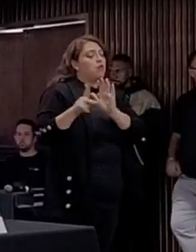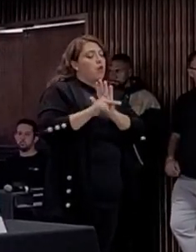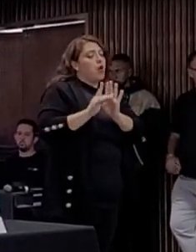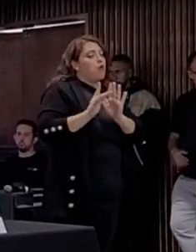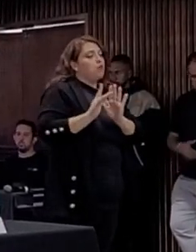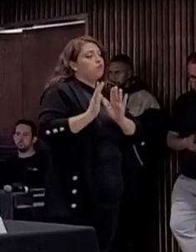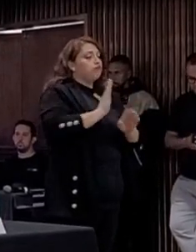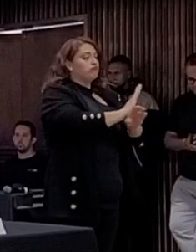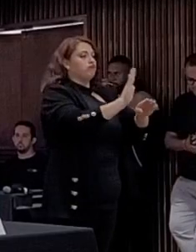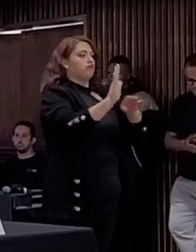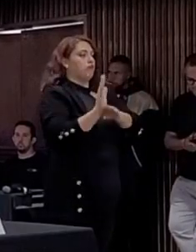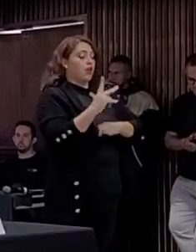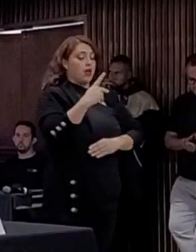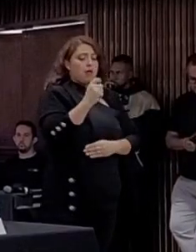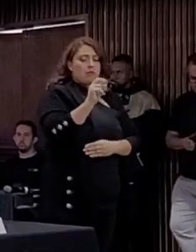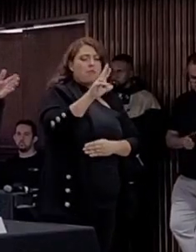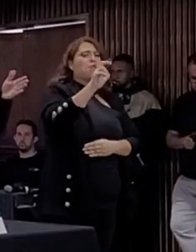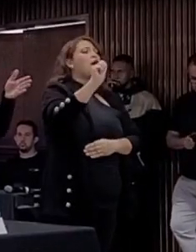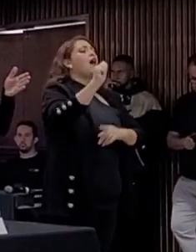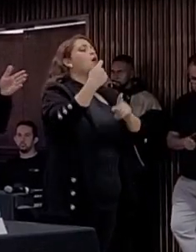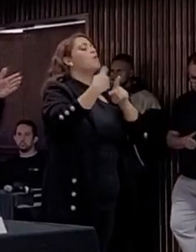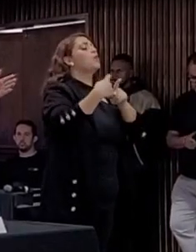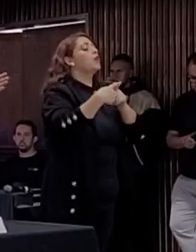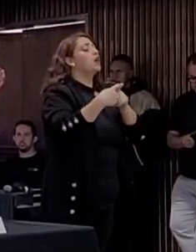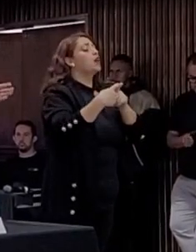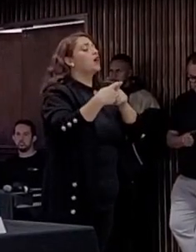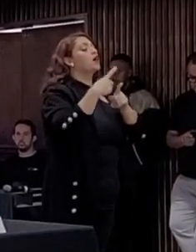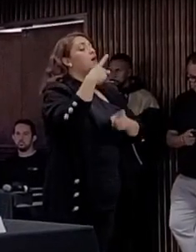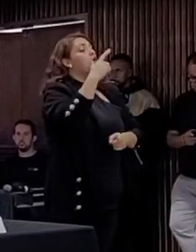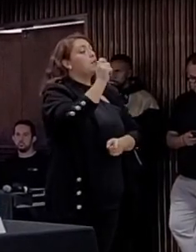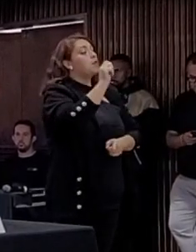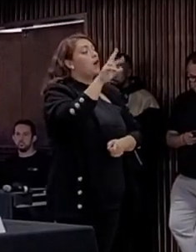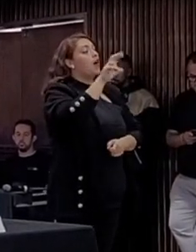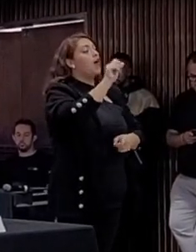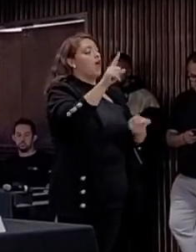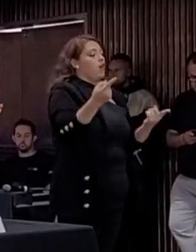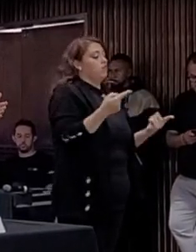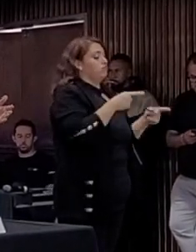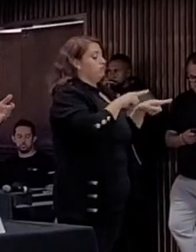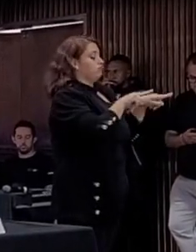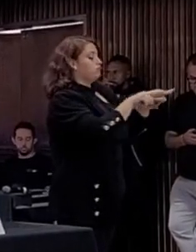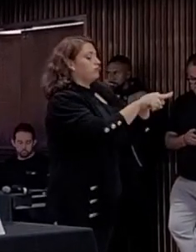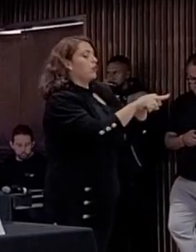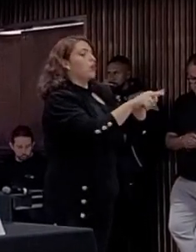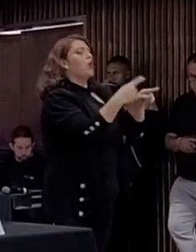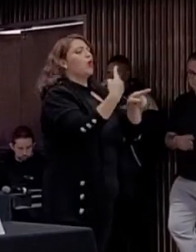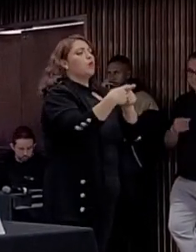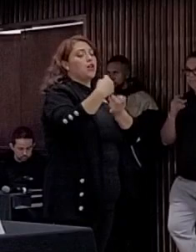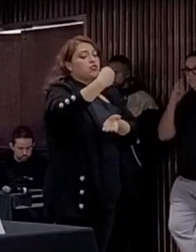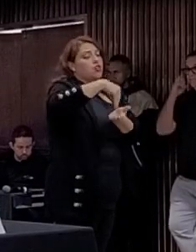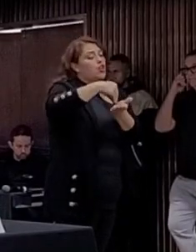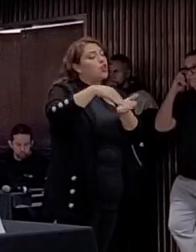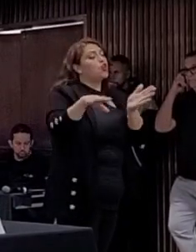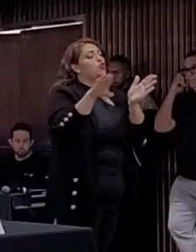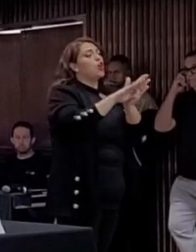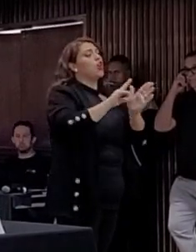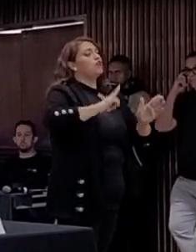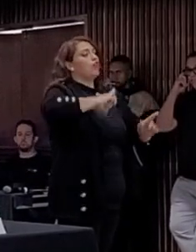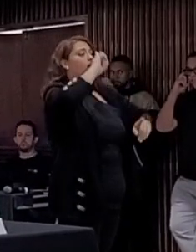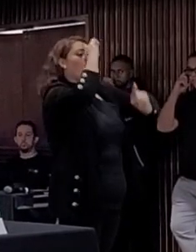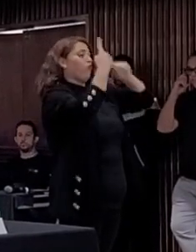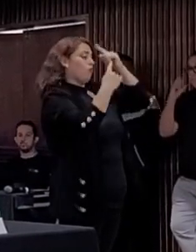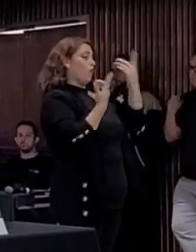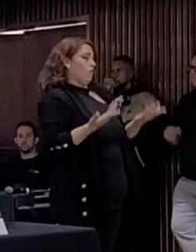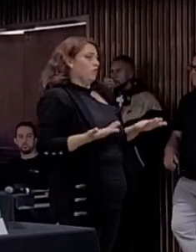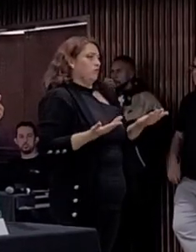O paracenso, o para é porque é paralelo, que vem lado a lado com o censo. Quando nós chegamos à Secretaria, eu tinha algumas dúvidas.